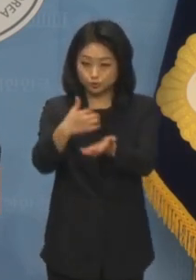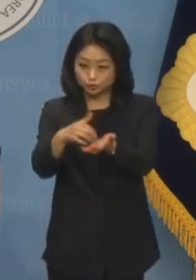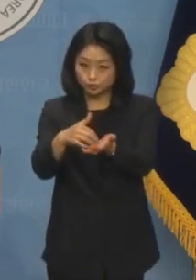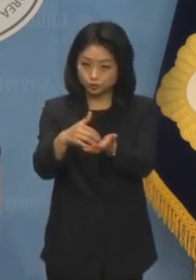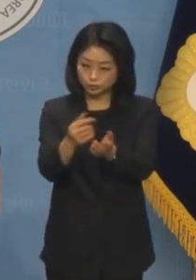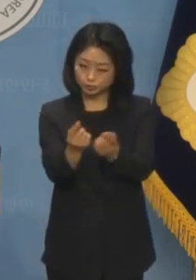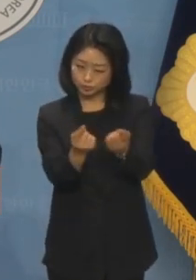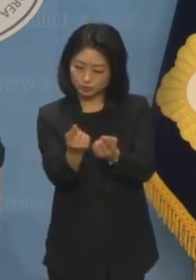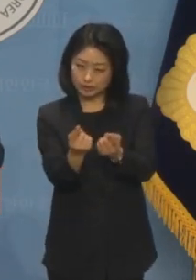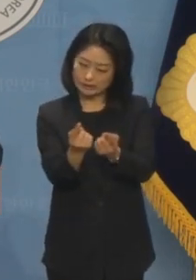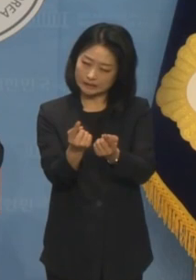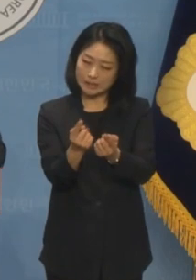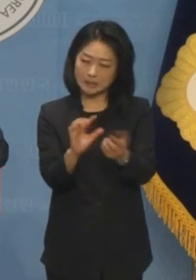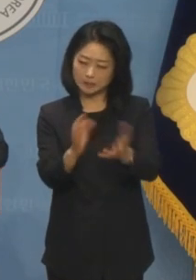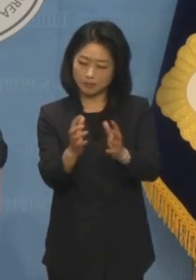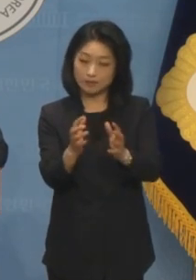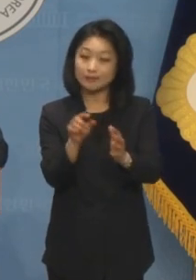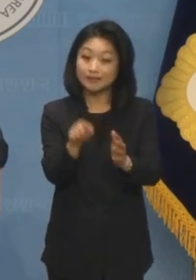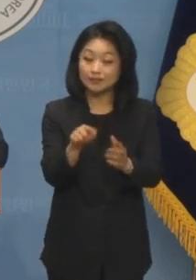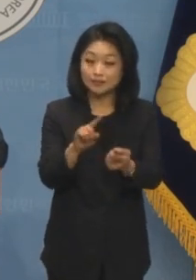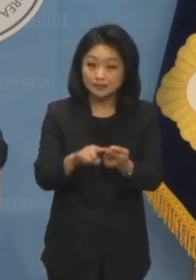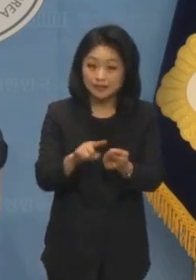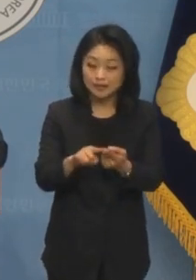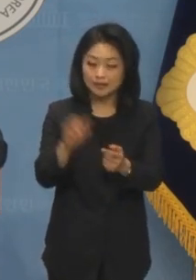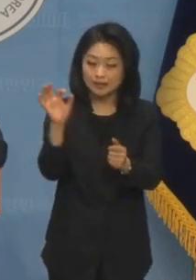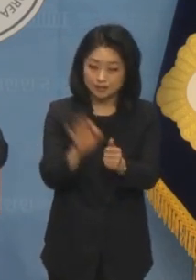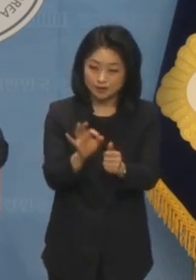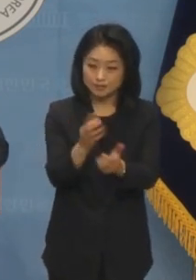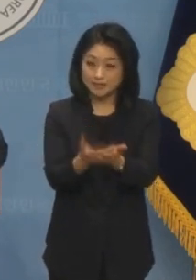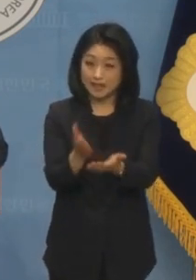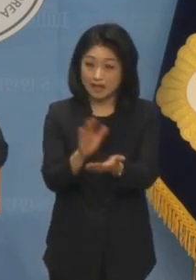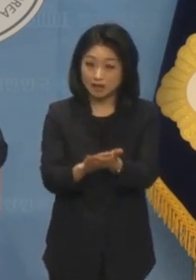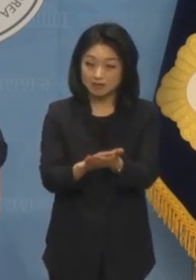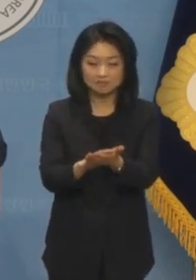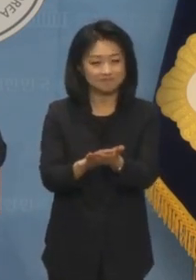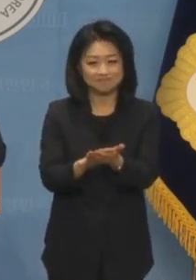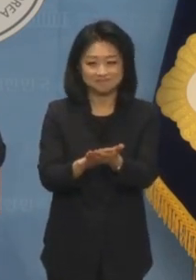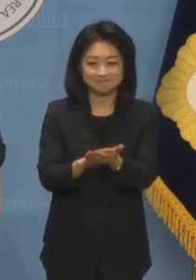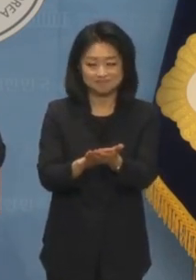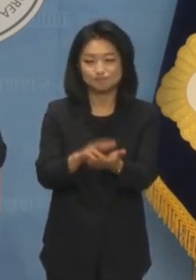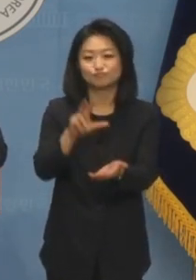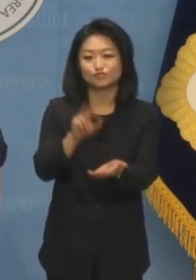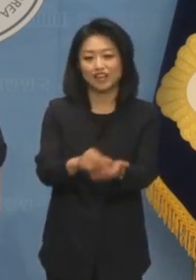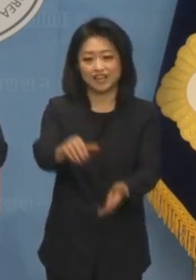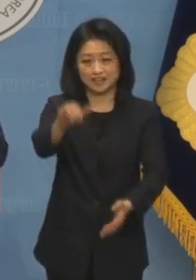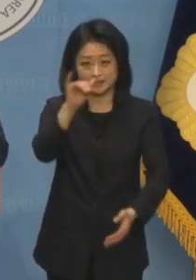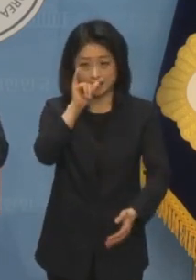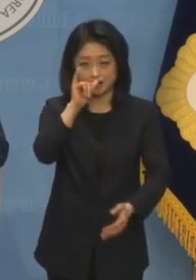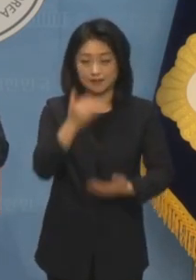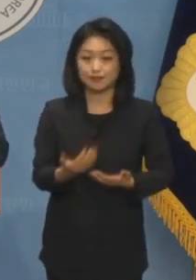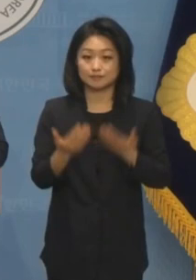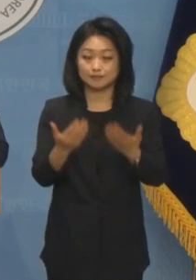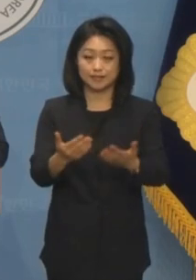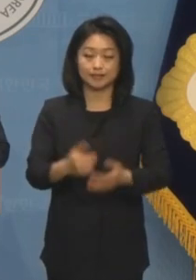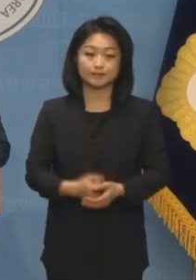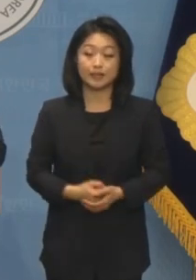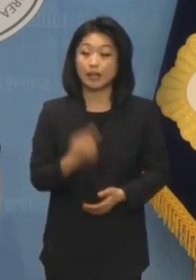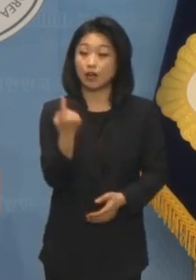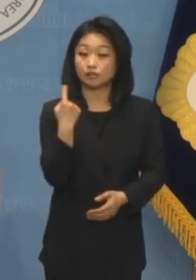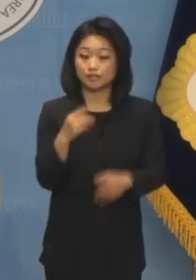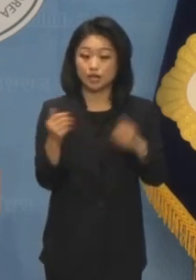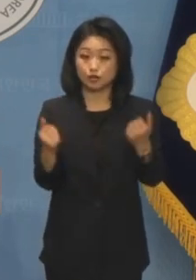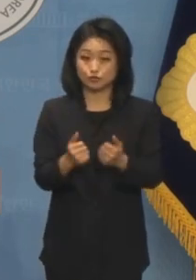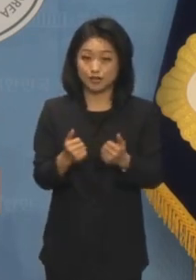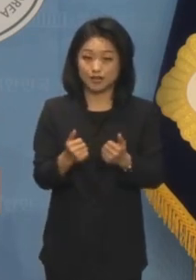연금 개혁 방안은 미래 세대를 기만하는 일이라는 말씀을 드리고 싶습니다. 어제 국회